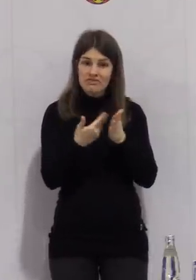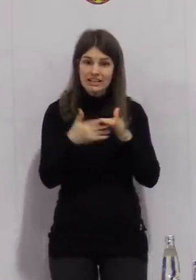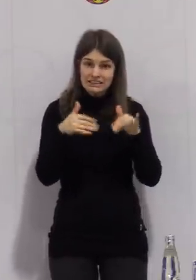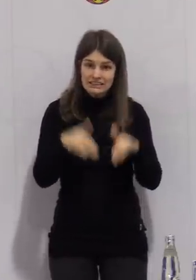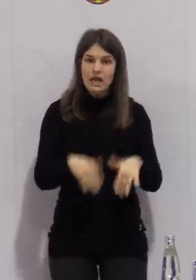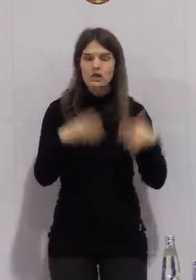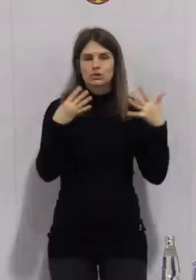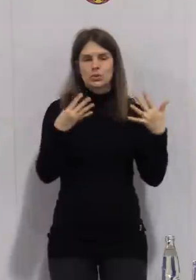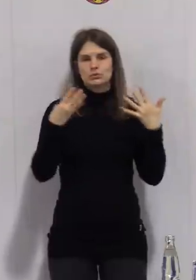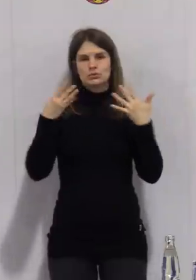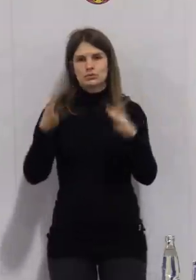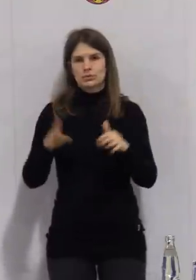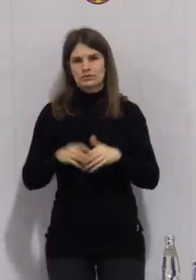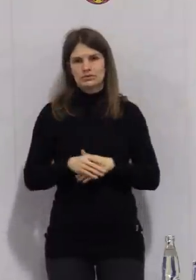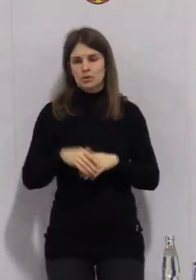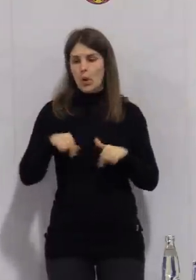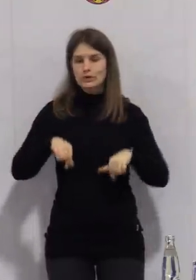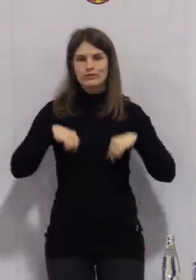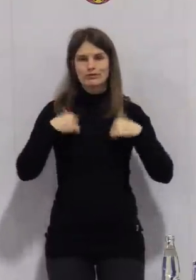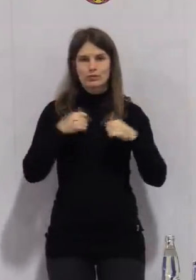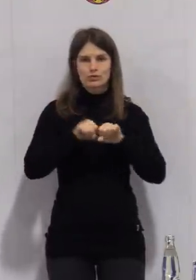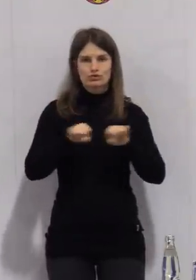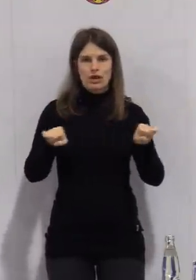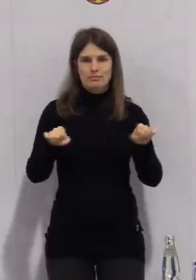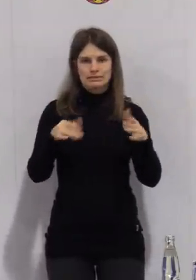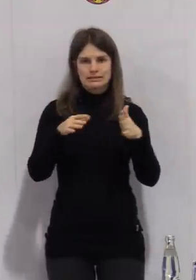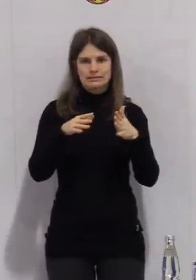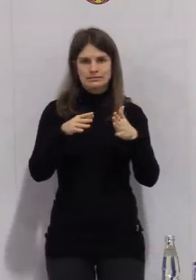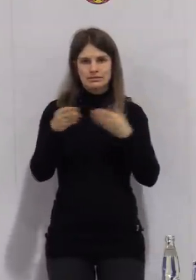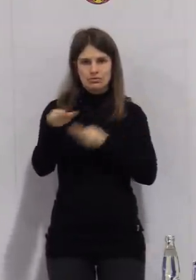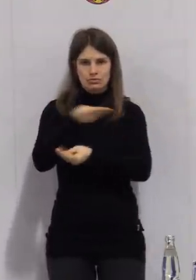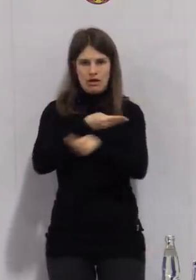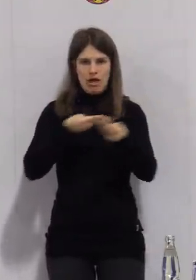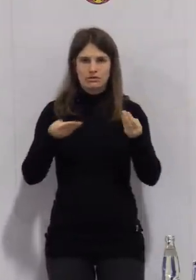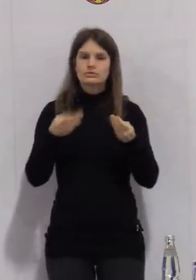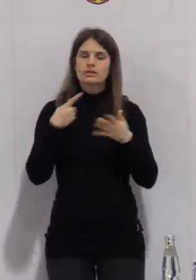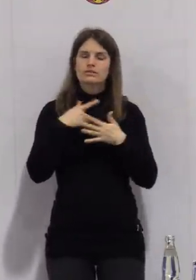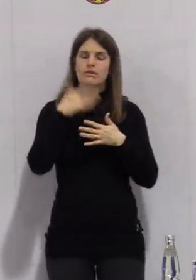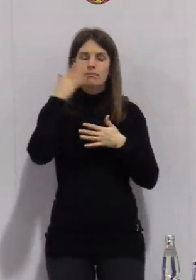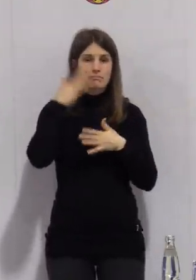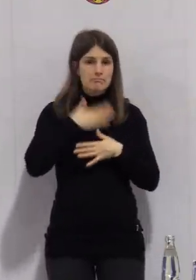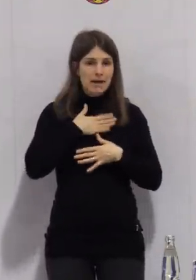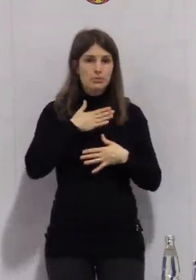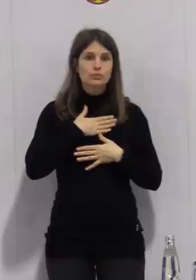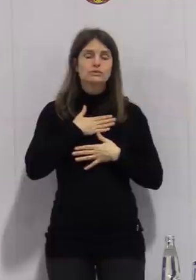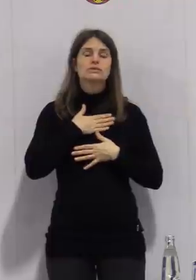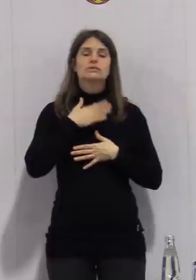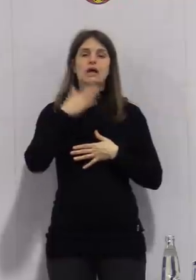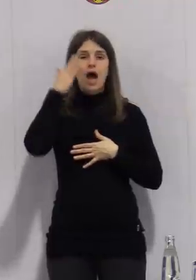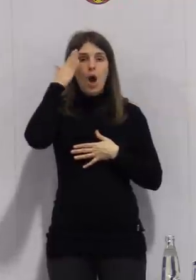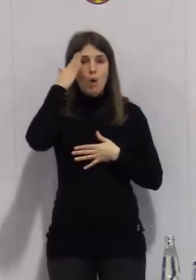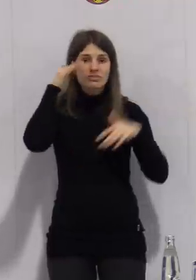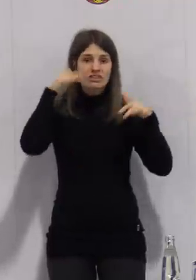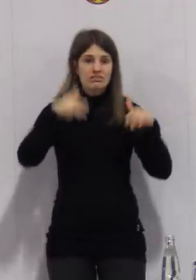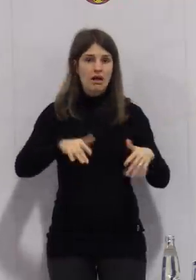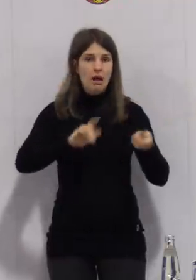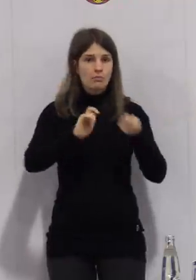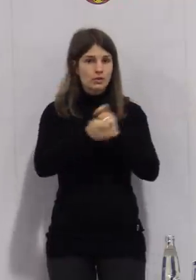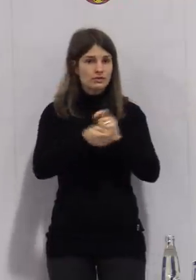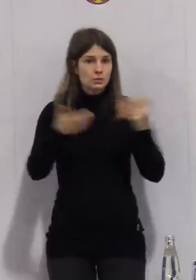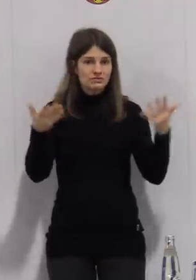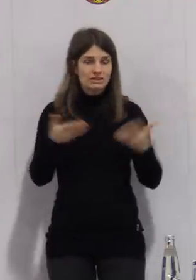erläutert Frau Dr. Schmidt, bisher nach unseren Erkenntnissen ausschließlich die britische Variante. Also die, bei der der